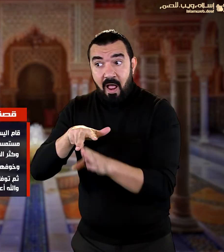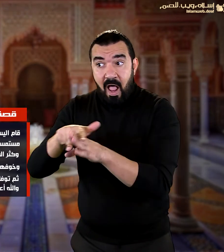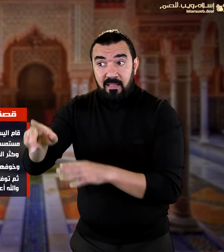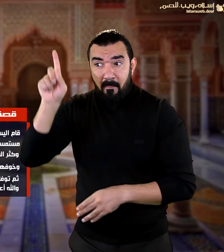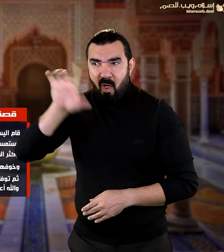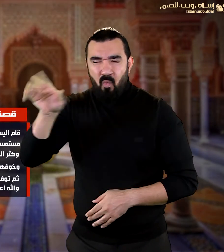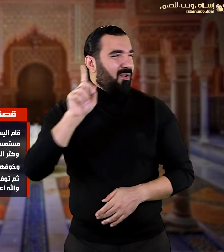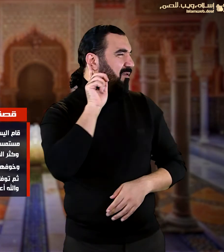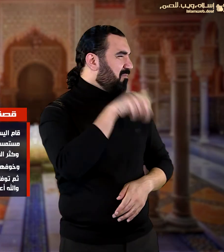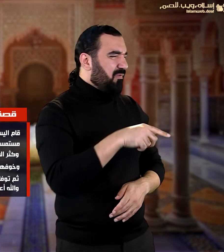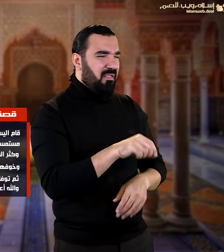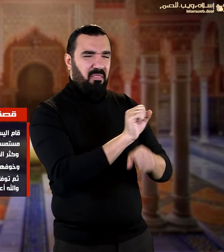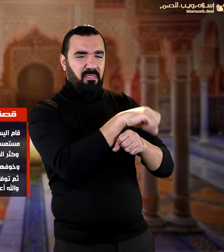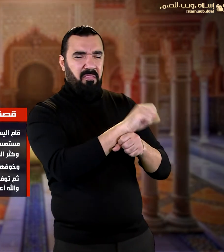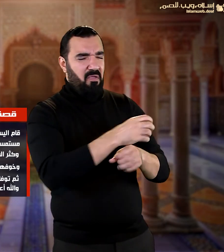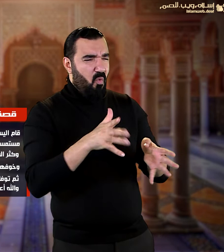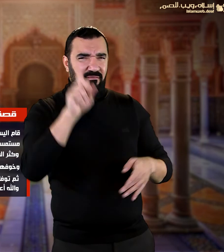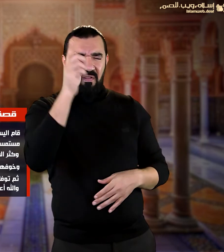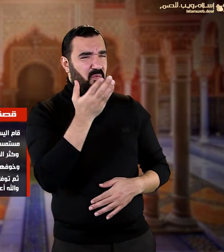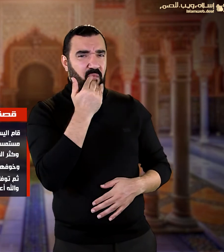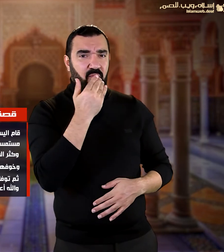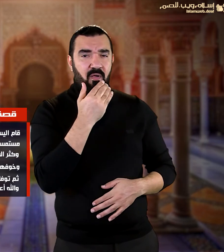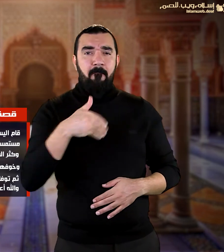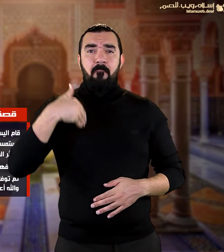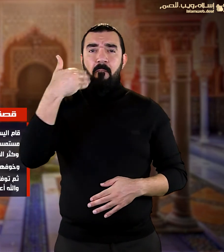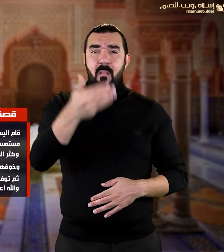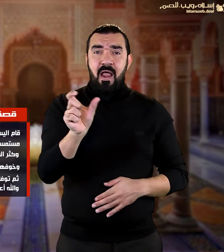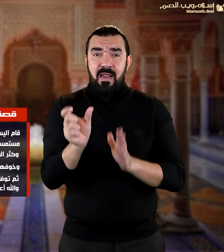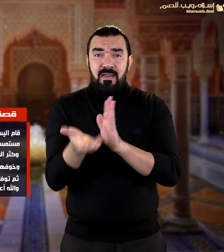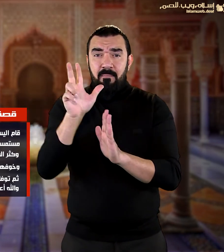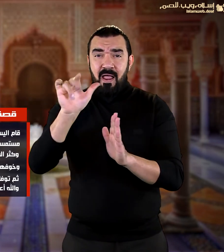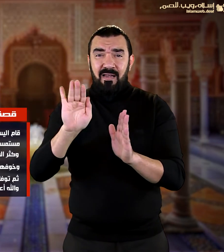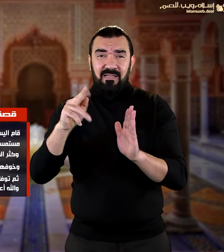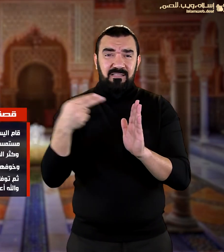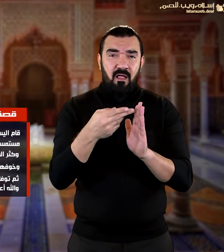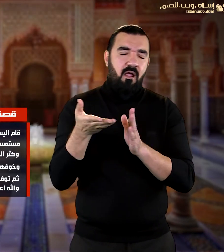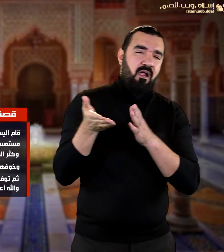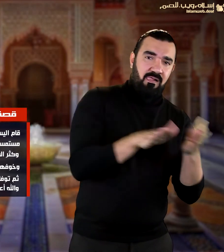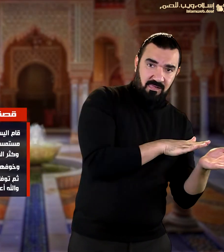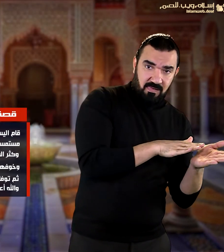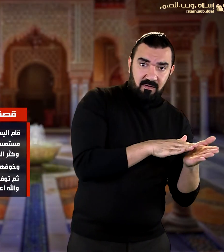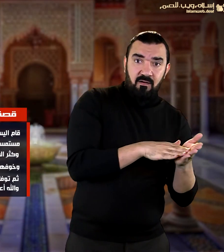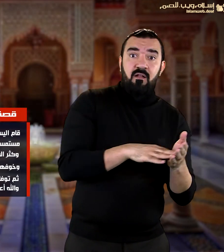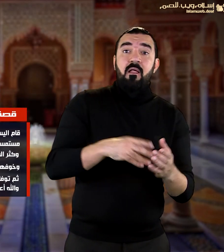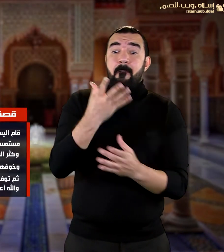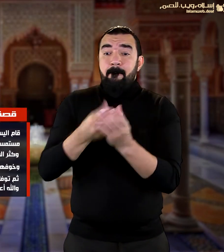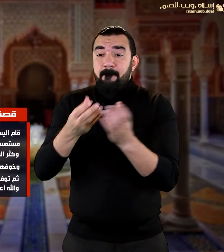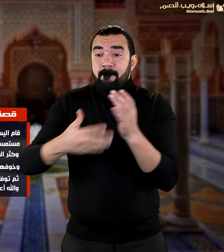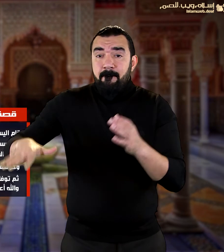لدعوته ثم توفاه الله وسلط على بني إسرائيل من يسومهم